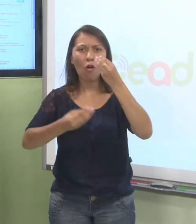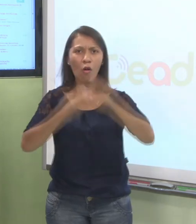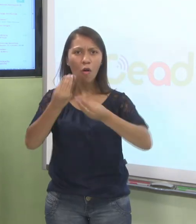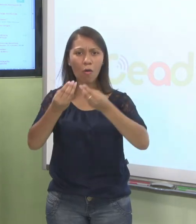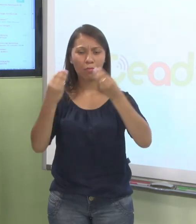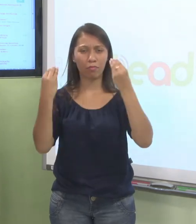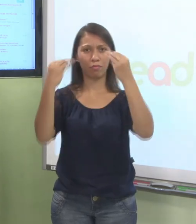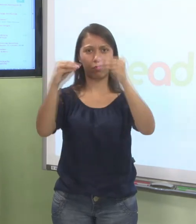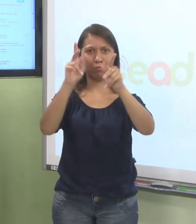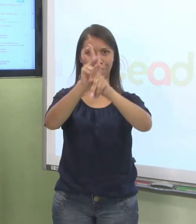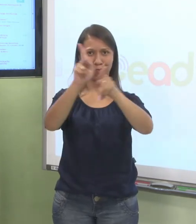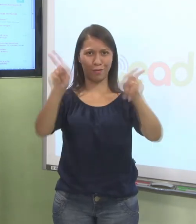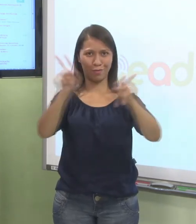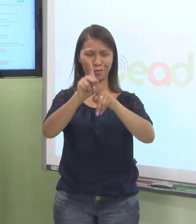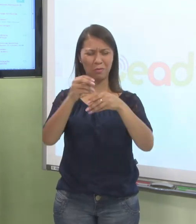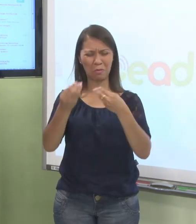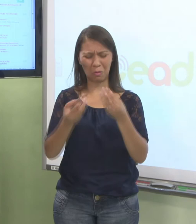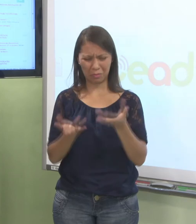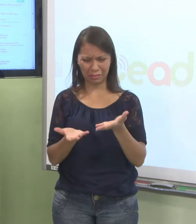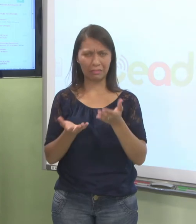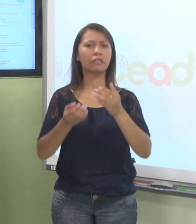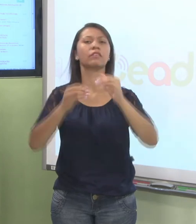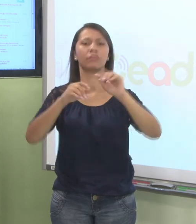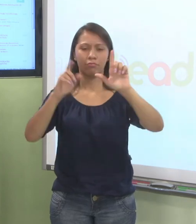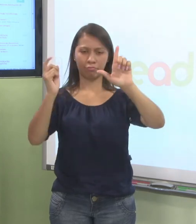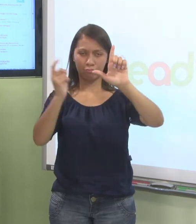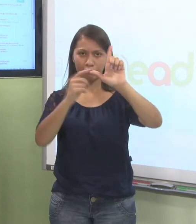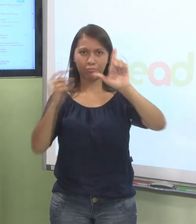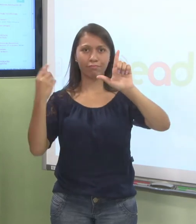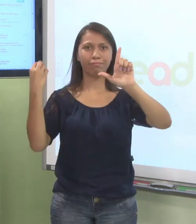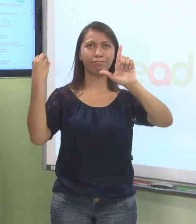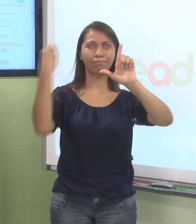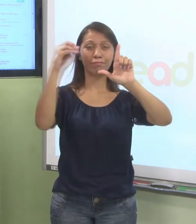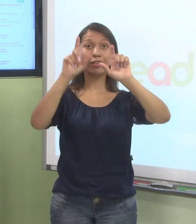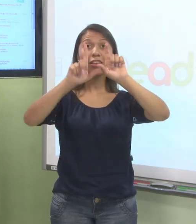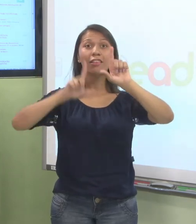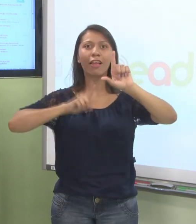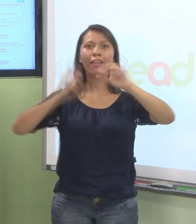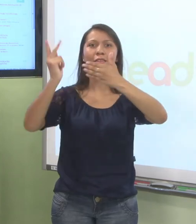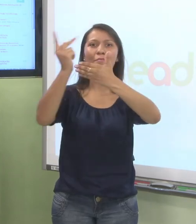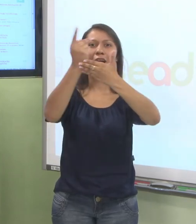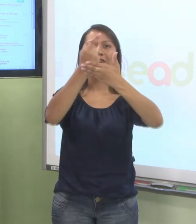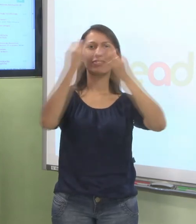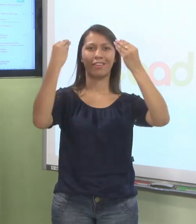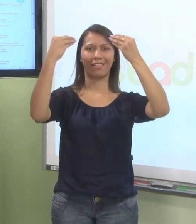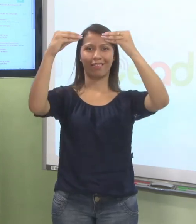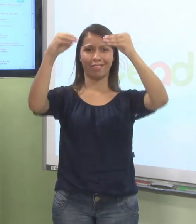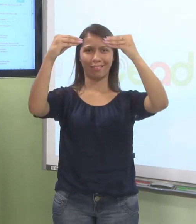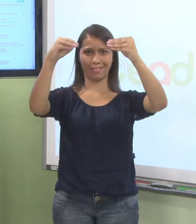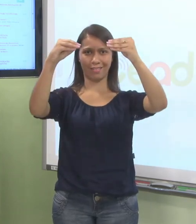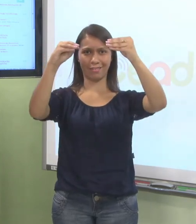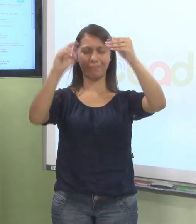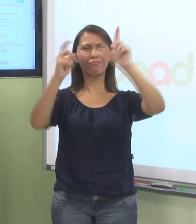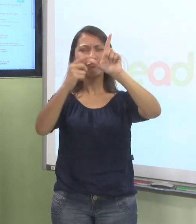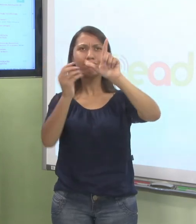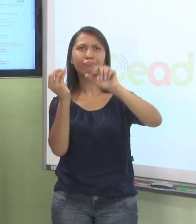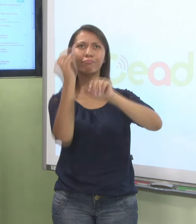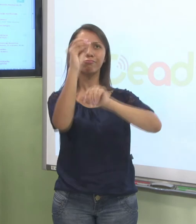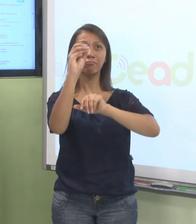sala do professor, você clica em cima da imagem que tiver esse ícone aqui. Ou isso aqui vai ser uma videoaula. Eu vou clicar aqui.